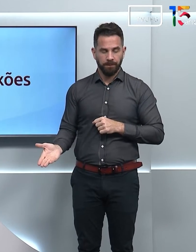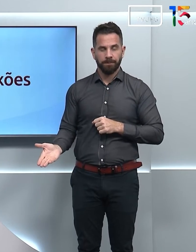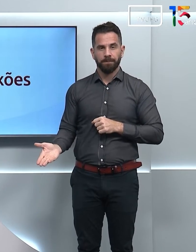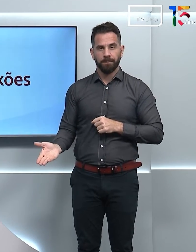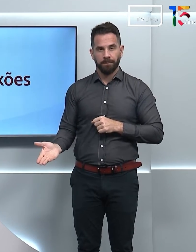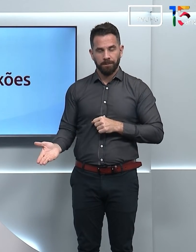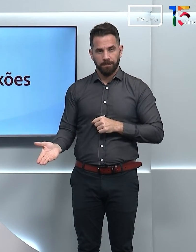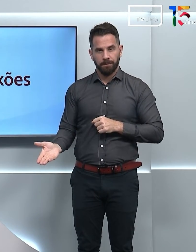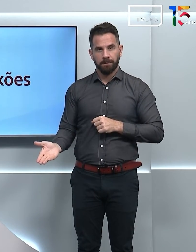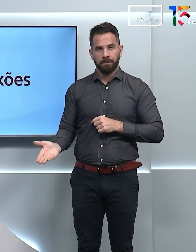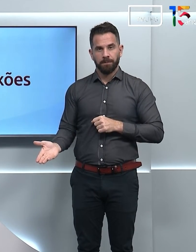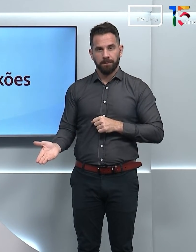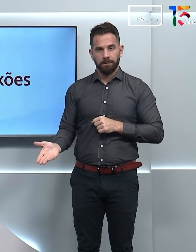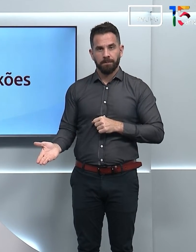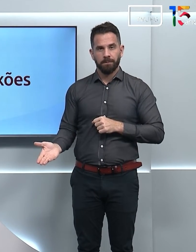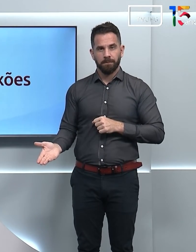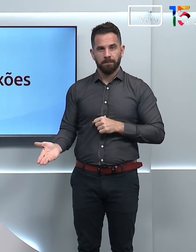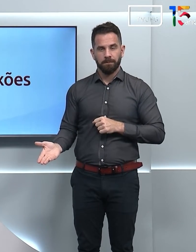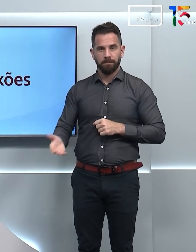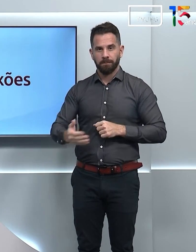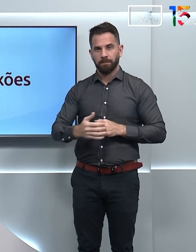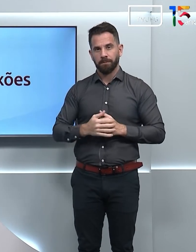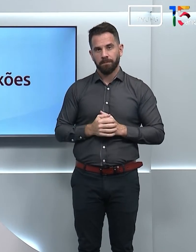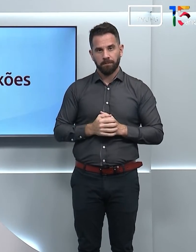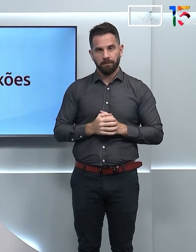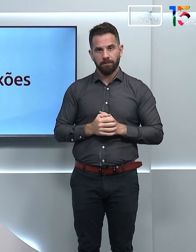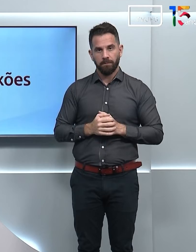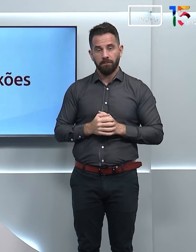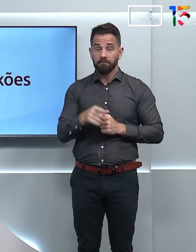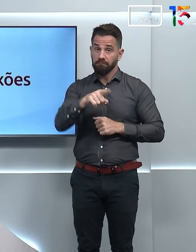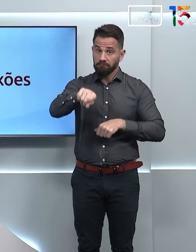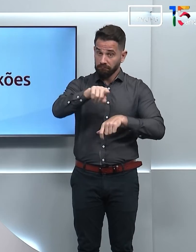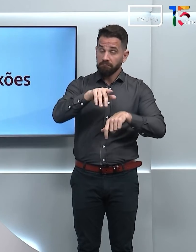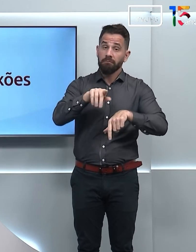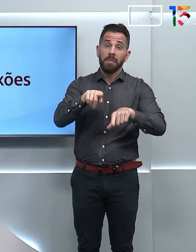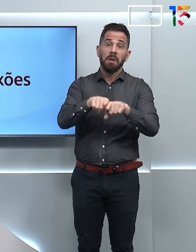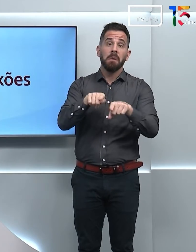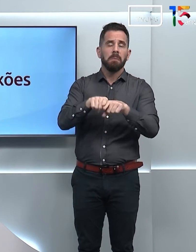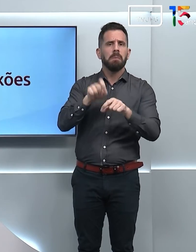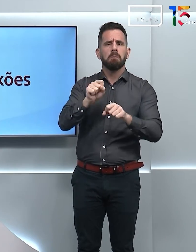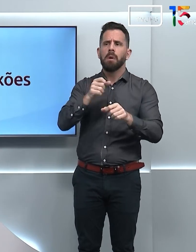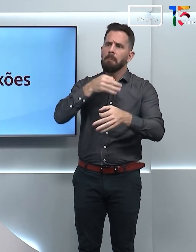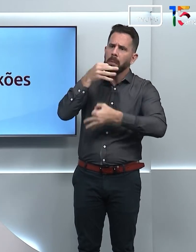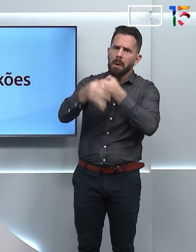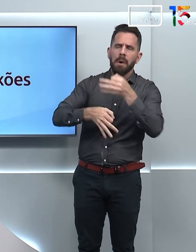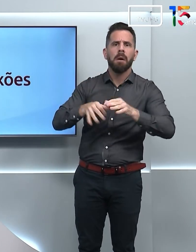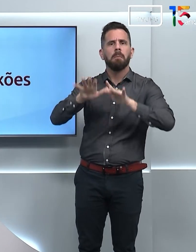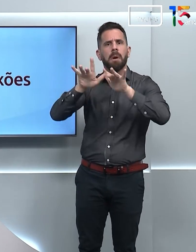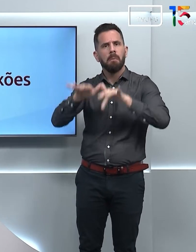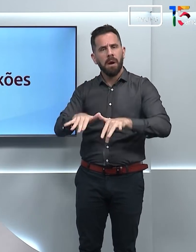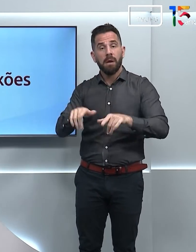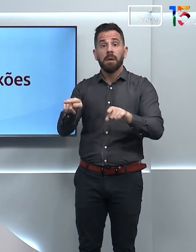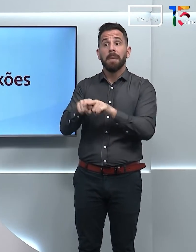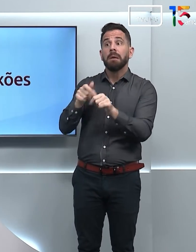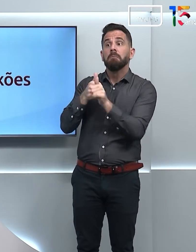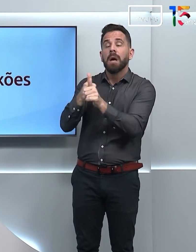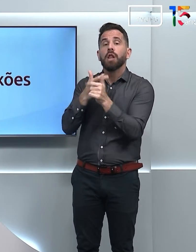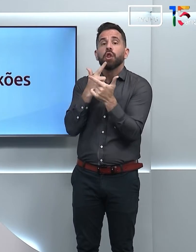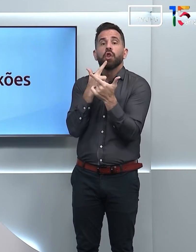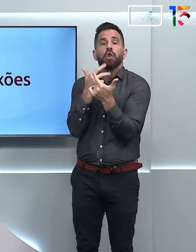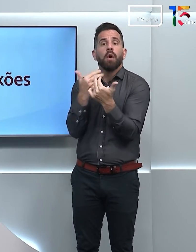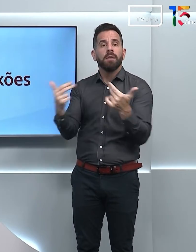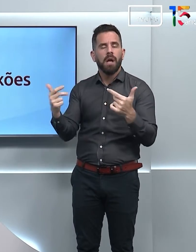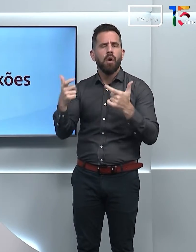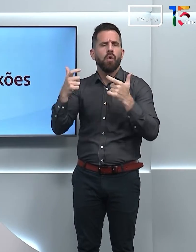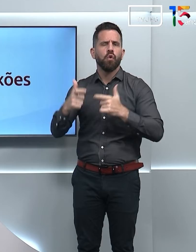-9181-1406, como está aqui na sua tela. Você também pode entrar em contato com a gente e acompanhar a nossa programação pelas